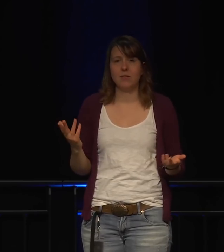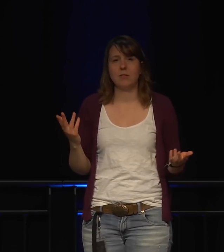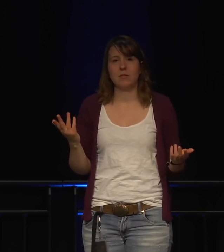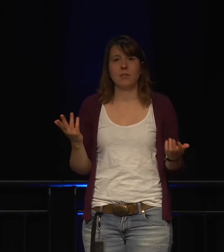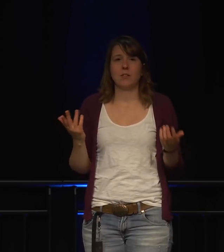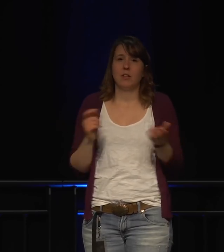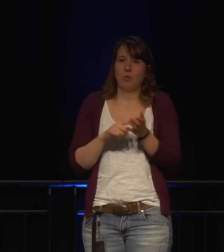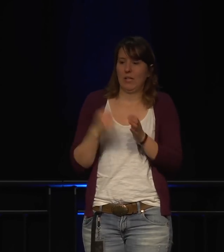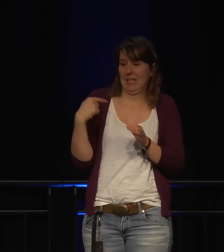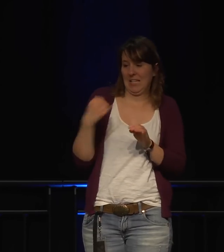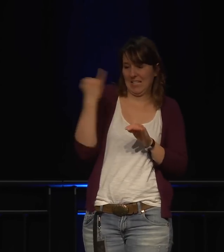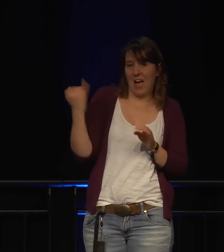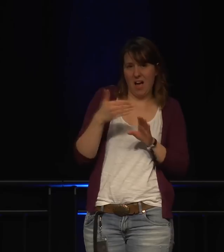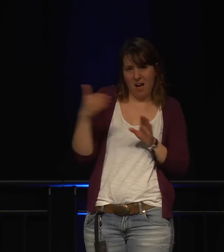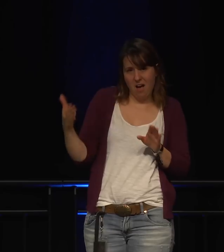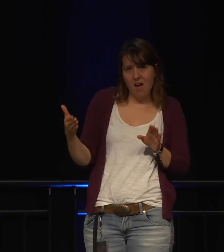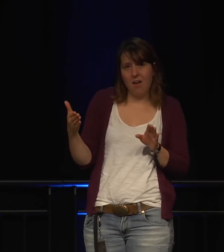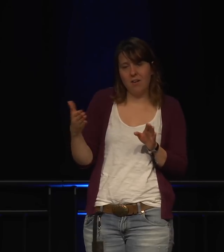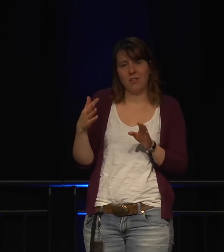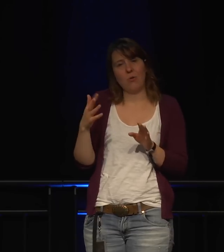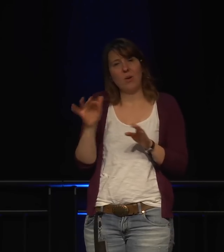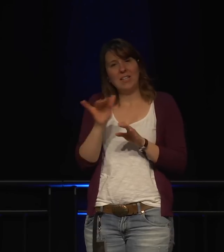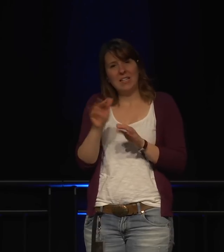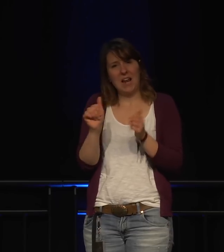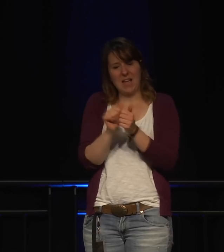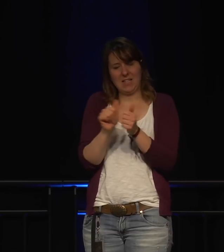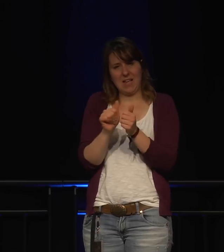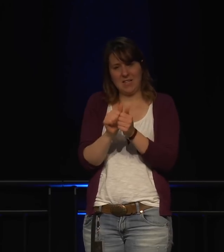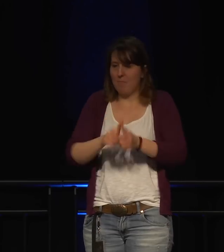einen großen Anstieg von digitalen Assistenten dieses Jahr.